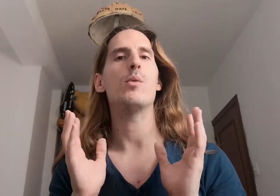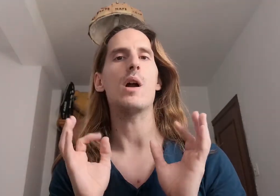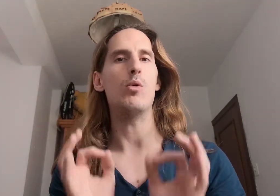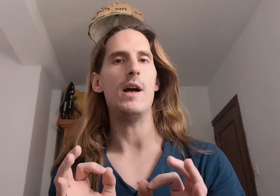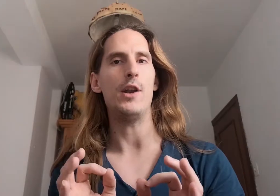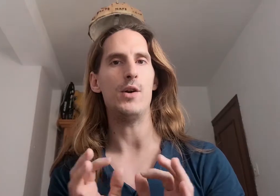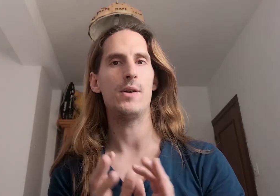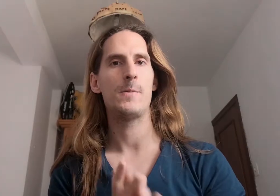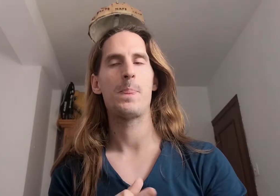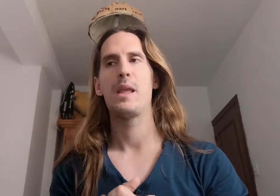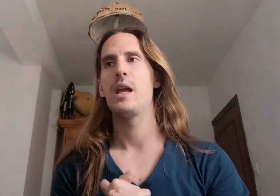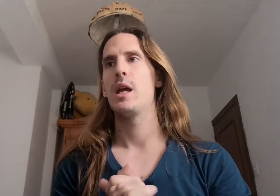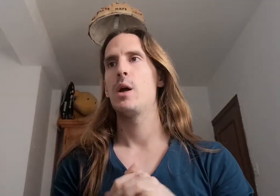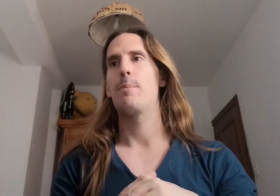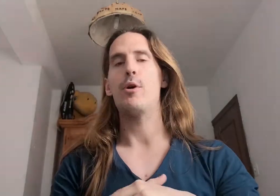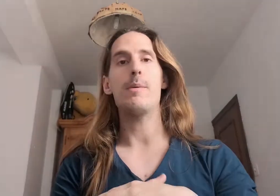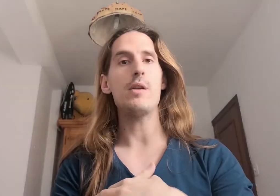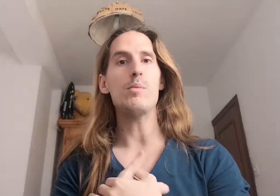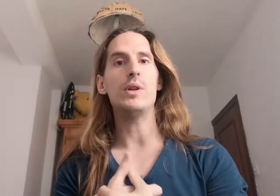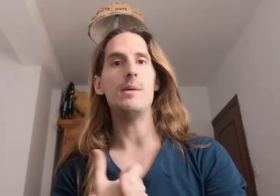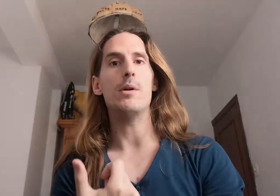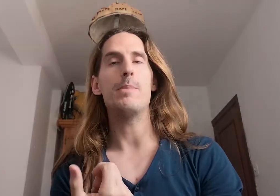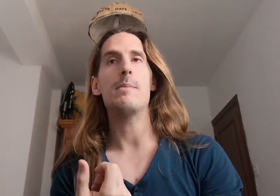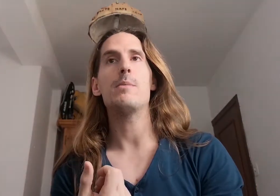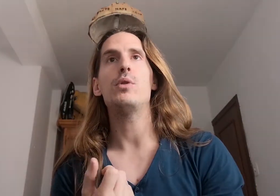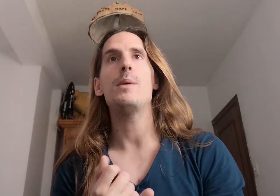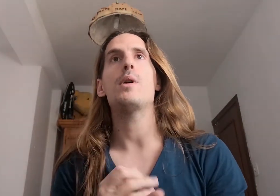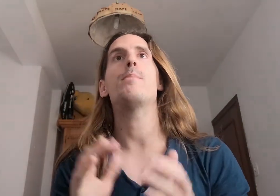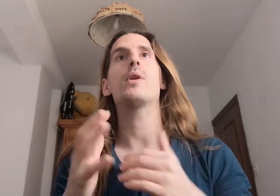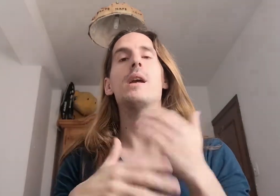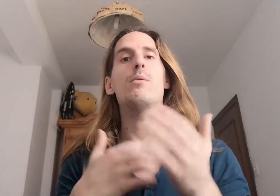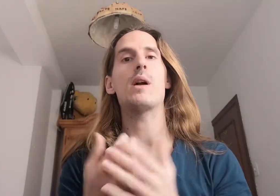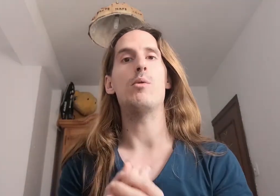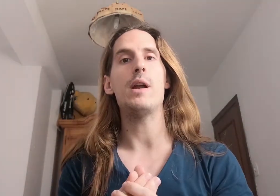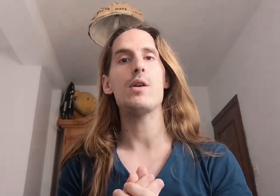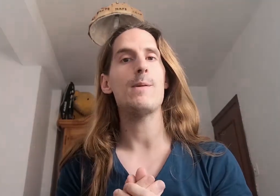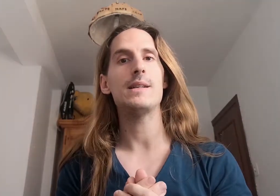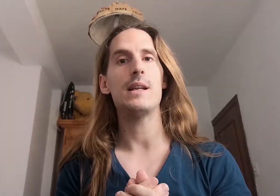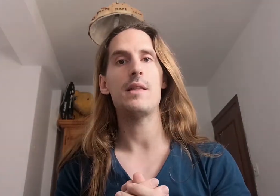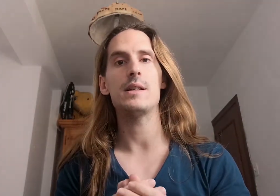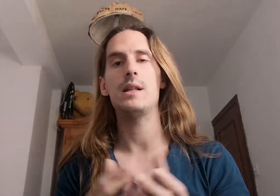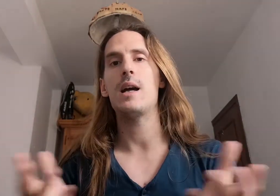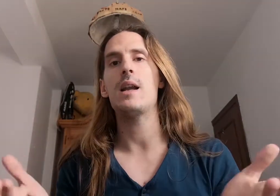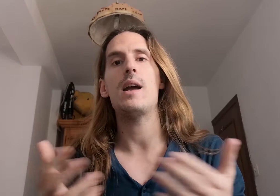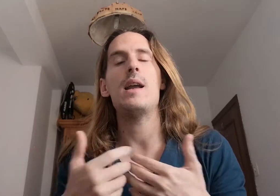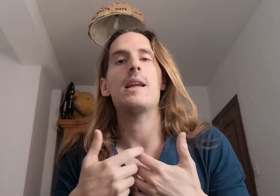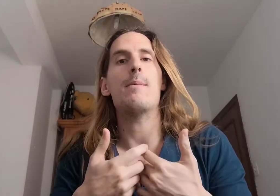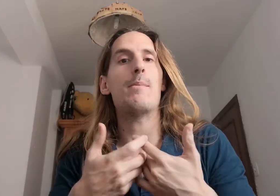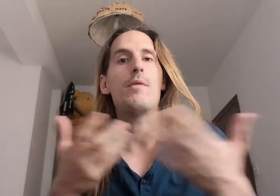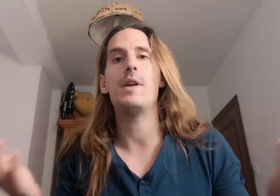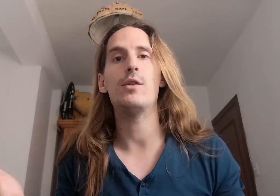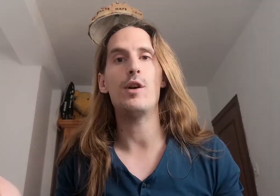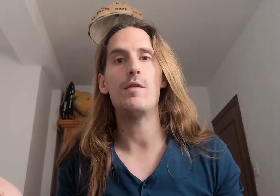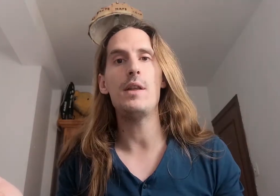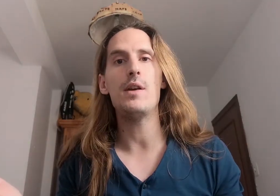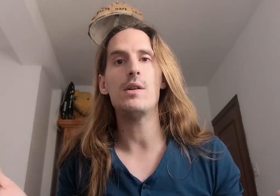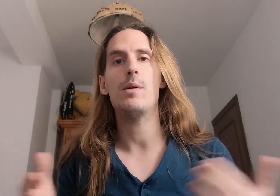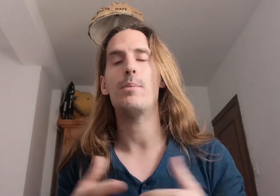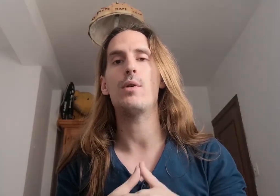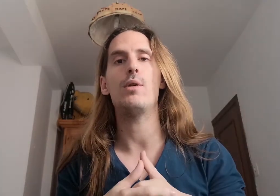vocabulario por varios motivos el primer motivo es porque el vocabulario que vais a necesitar el que vamos viendo en los vídeos por lo